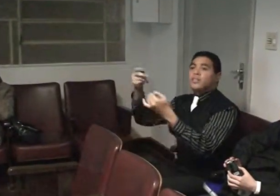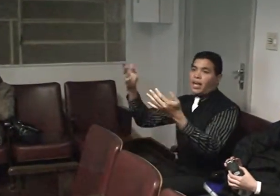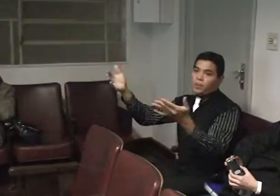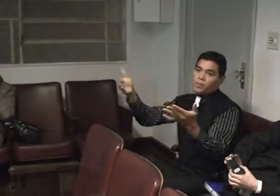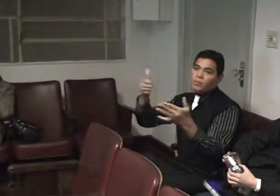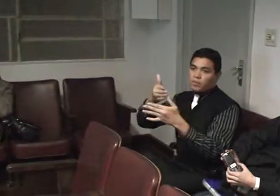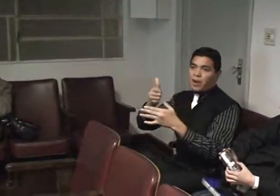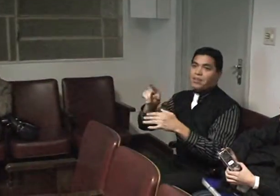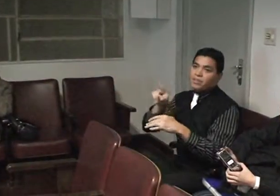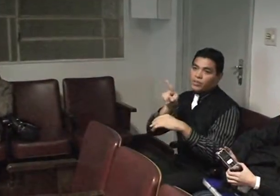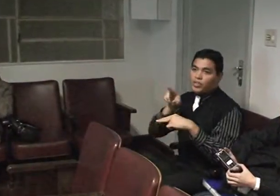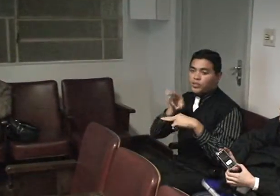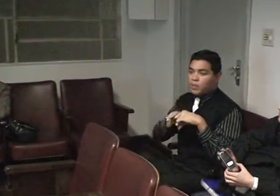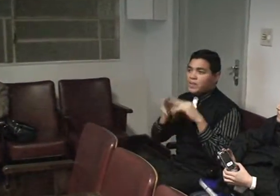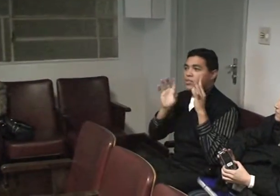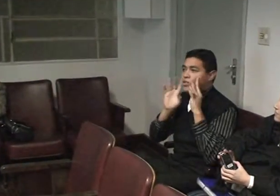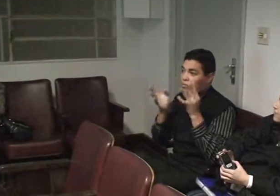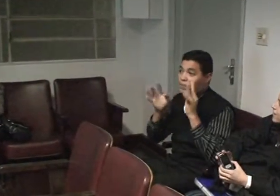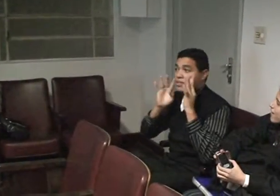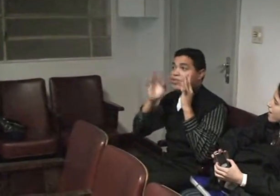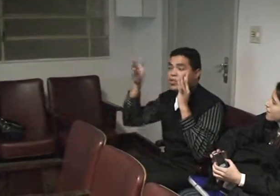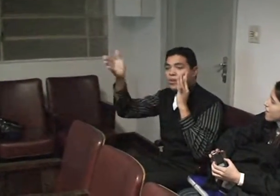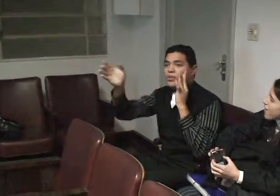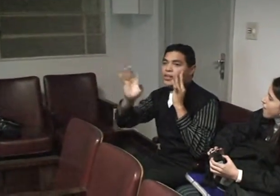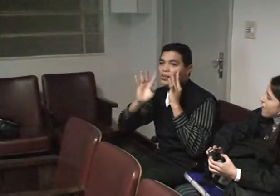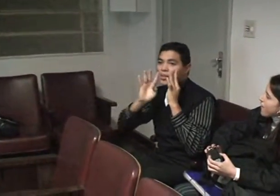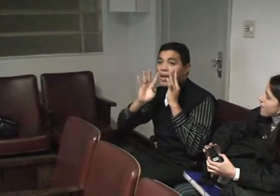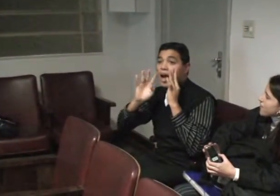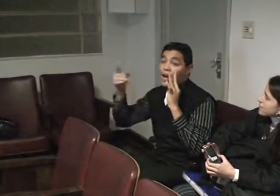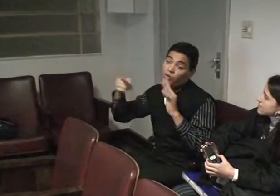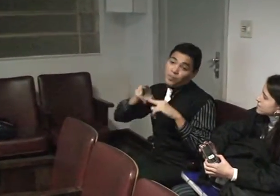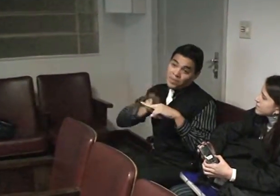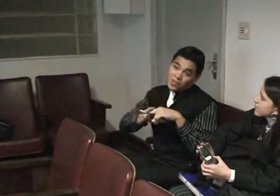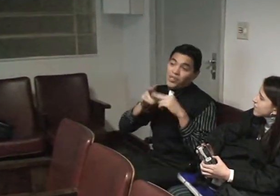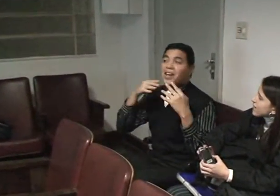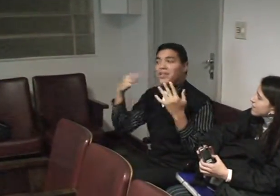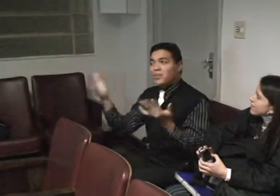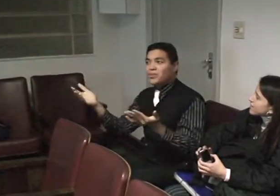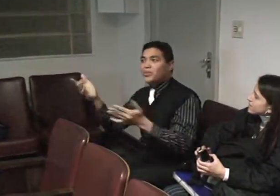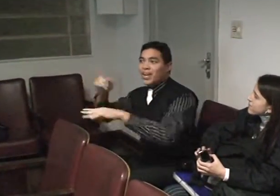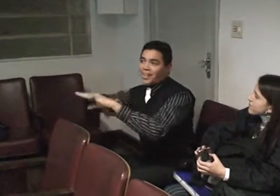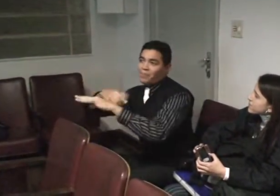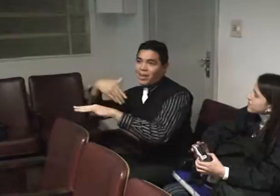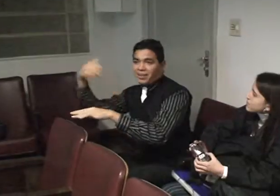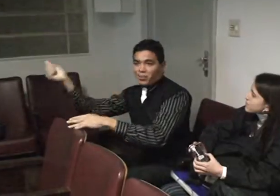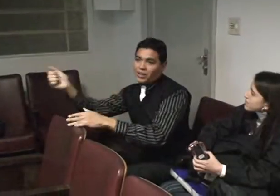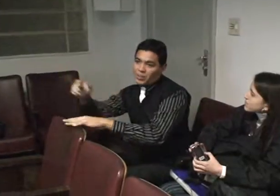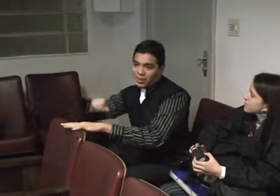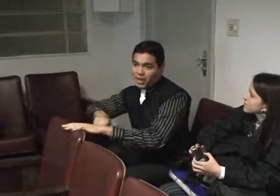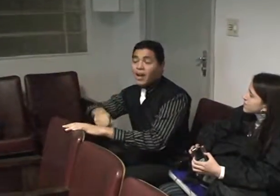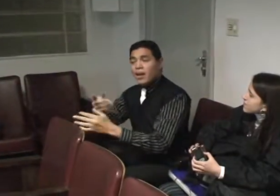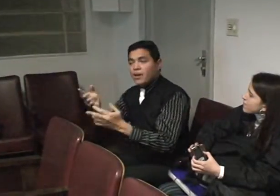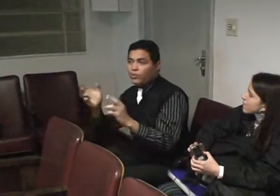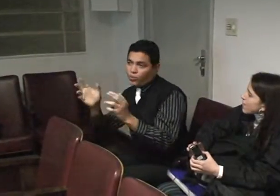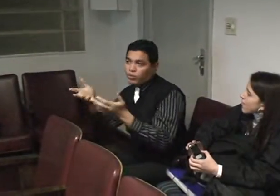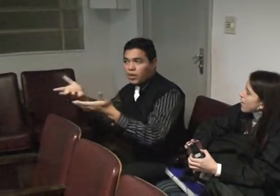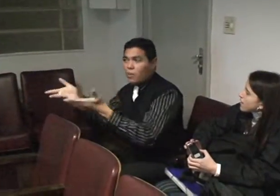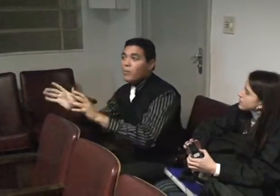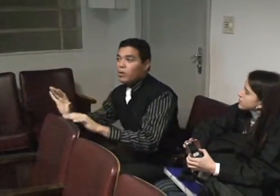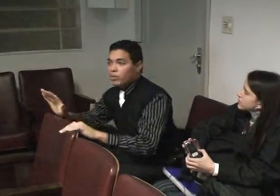intérpretes no espaço, então a gente vem para assistir, eu venho para assistir o evento, aí eu venho para assistir e aí, do nada, pedem para interpretar, eu vou dar uma mão, eu vou